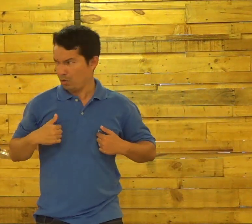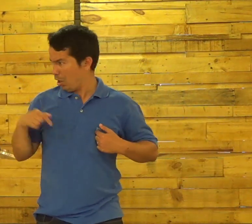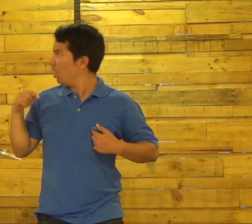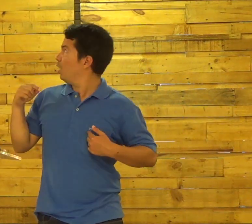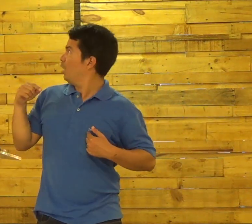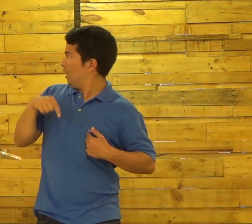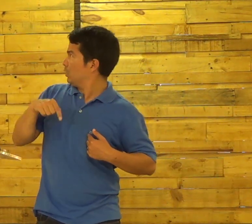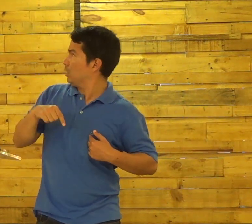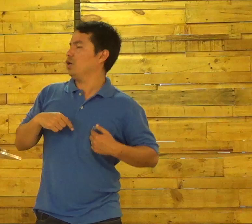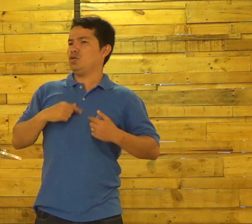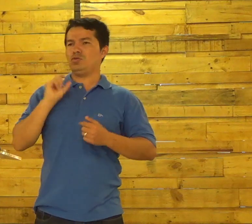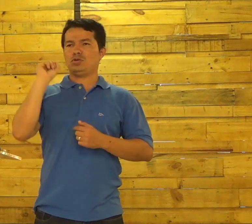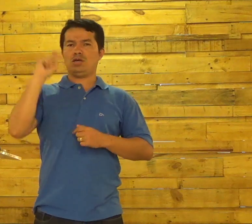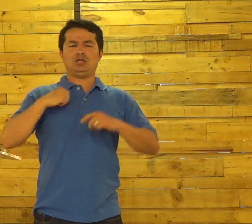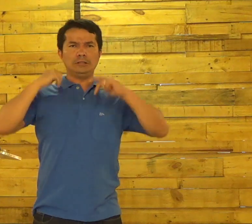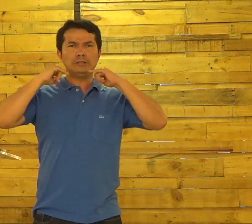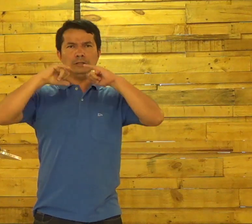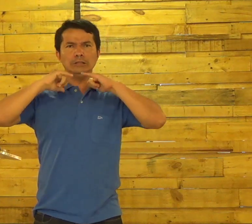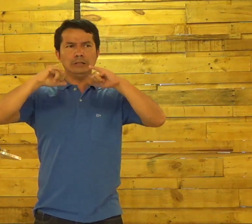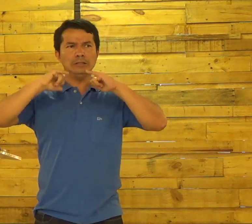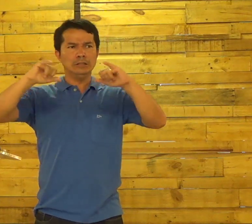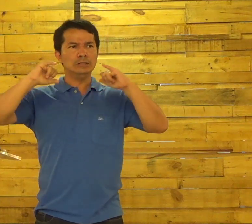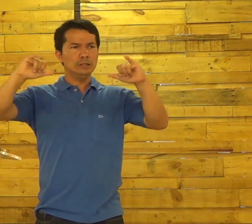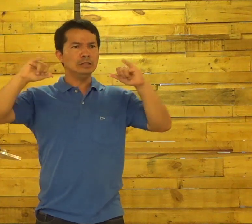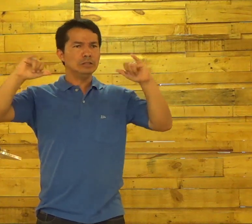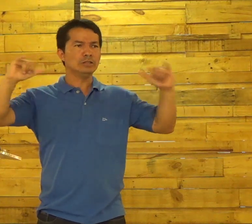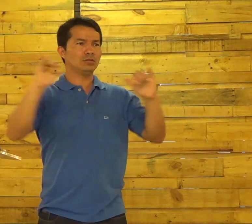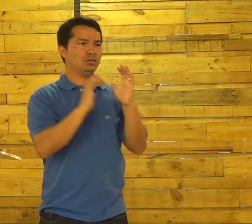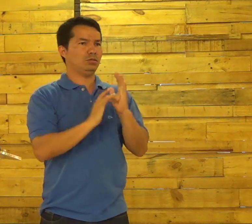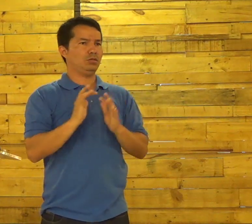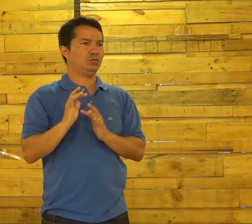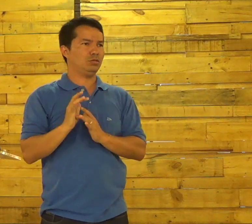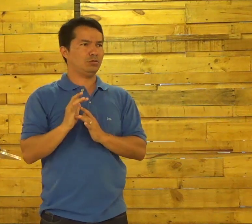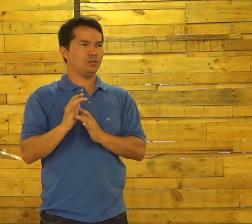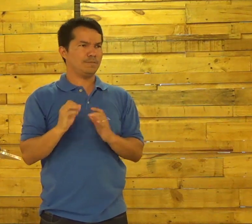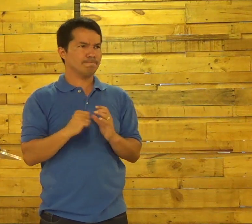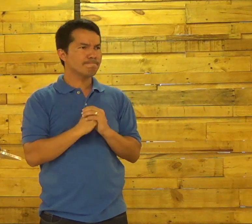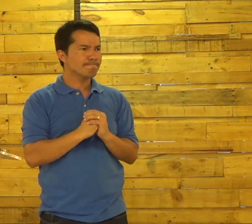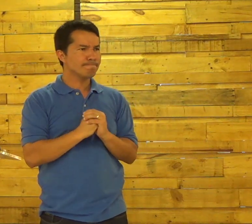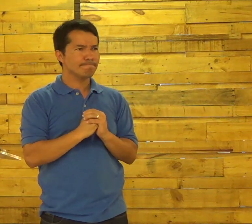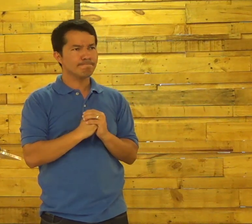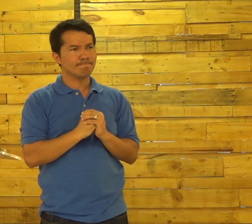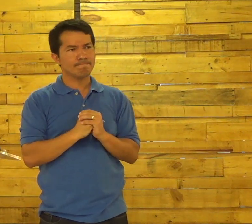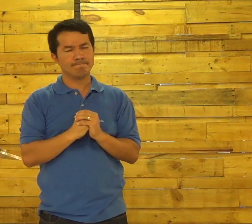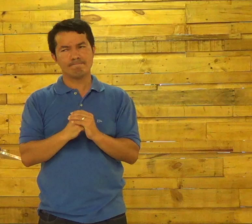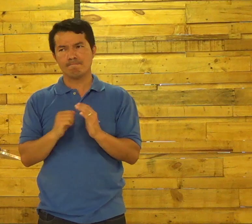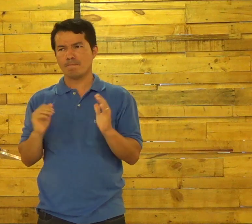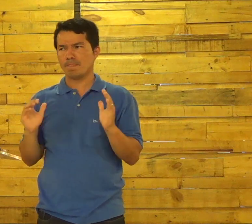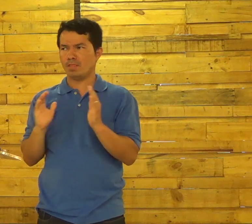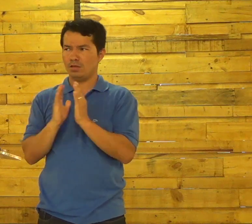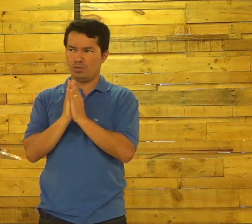Ele me coloca No lugar Que Ele deseja Para que eu Anuncie De Jesus Amém?